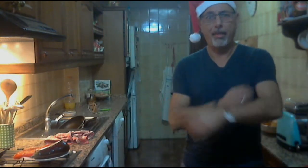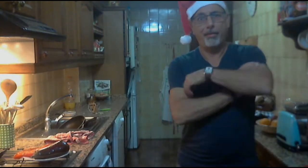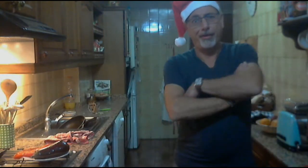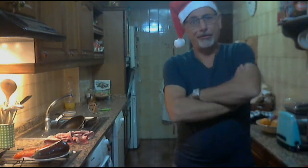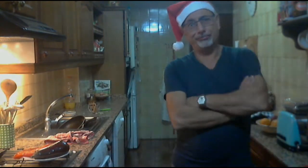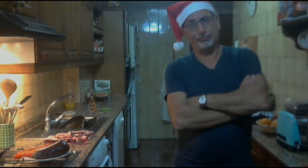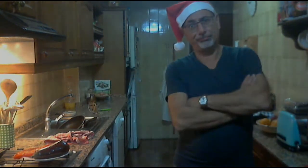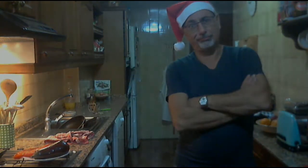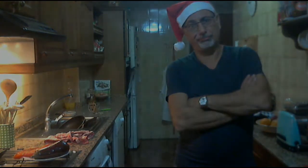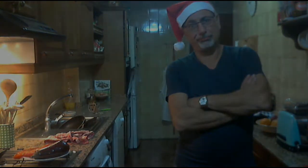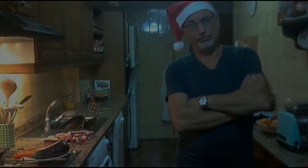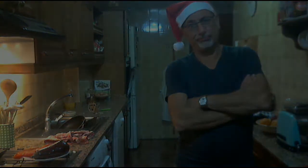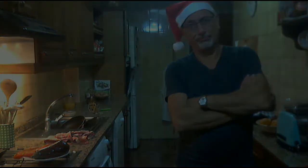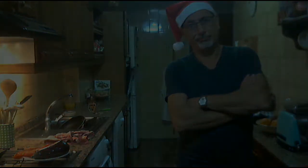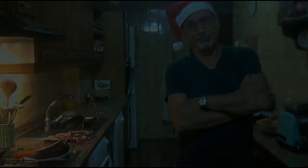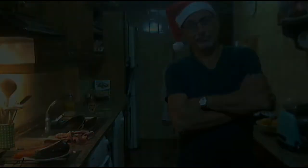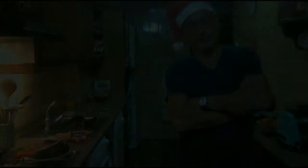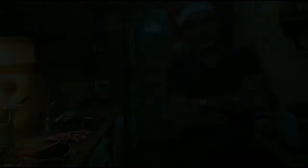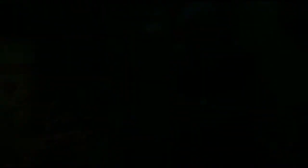Este gesto tenía hoy un significado especial. A la bombilla.